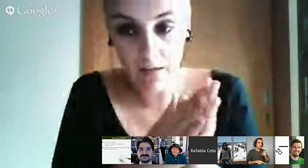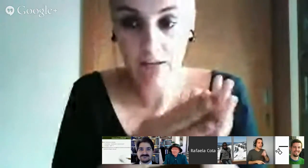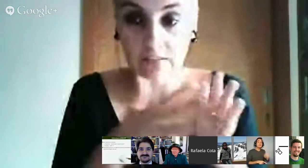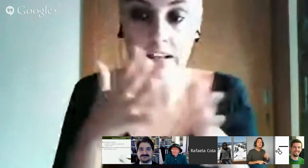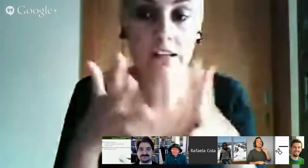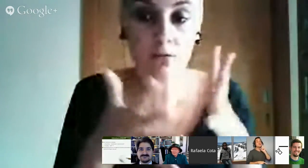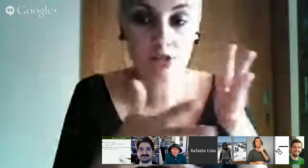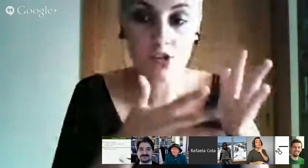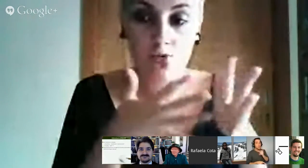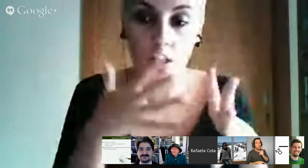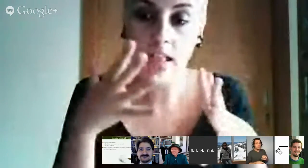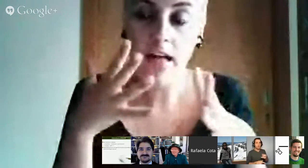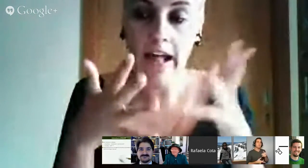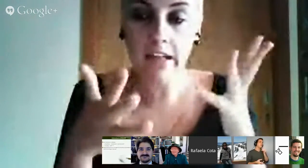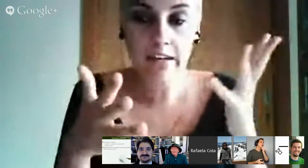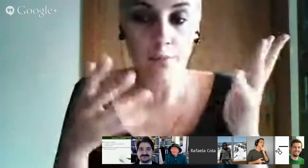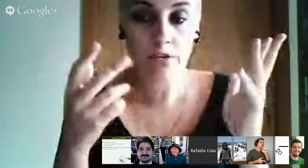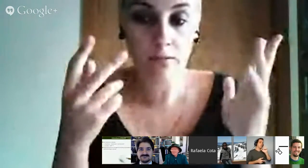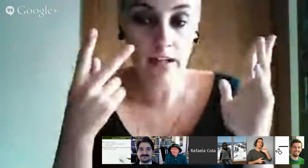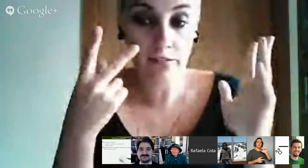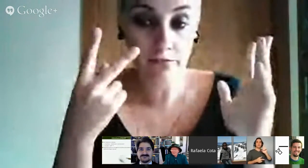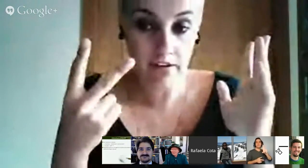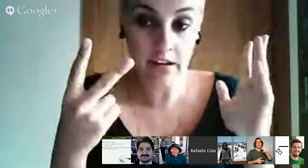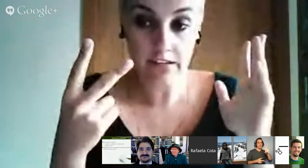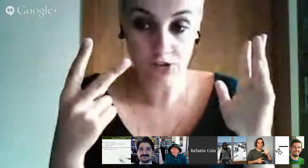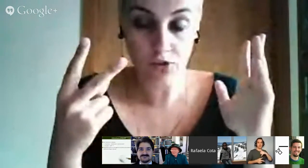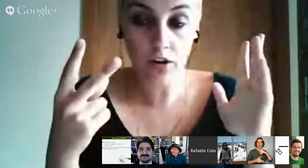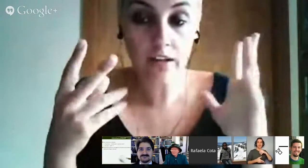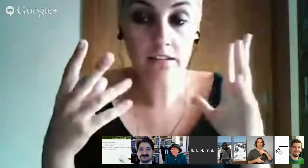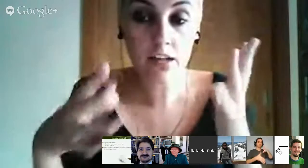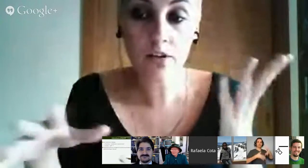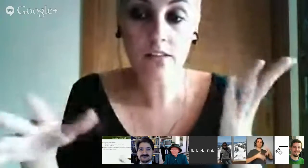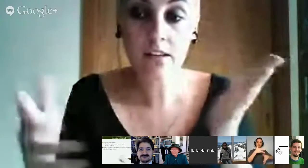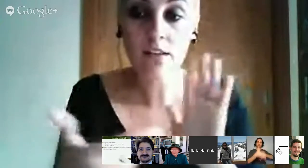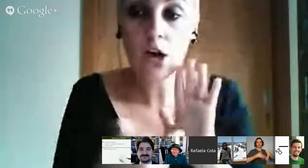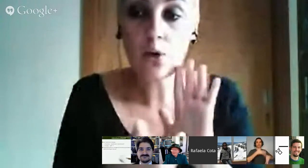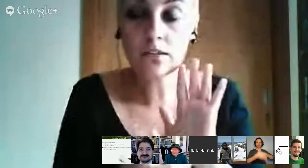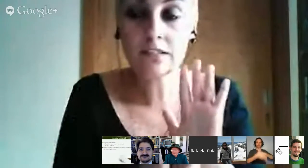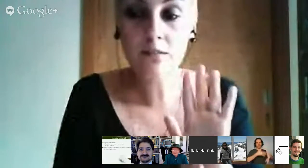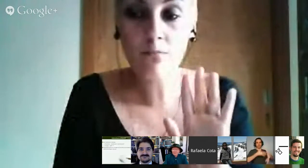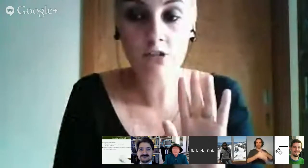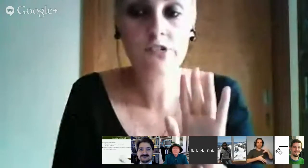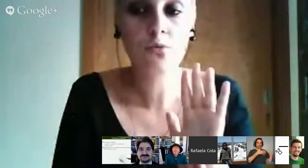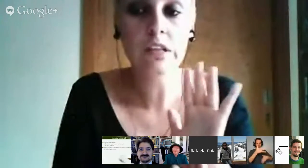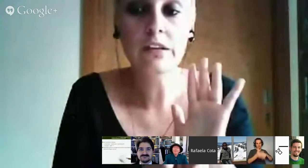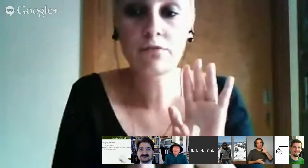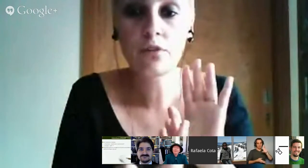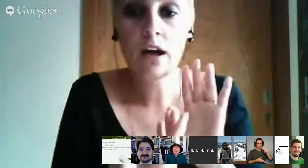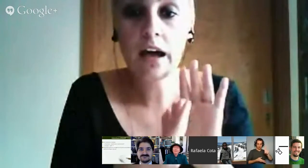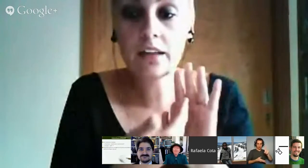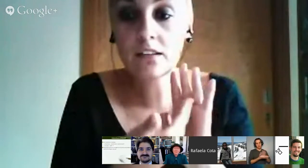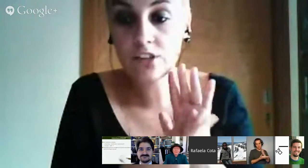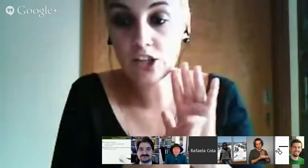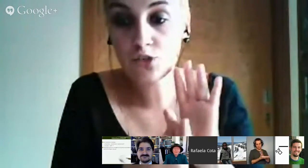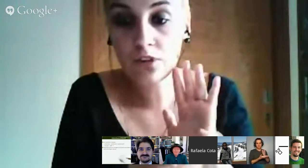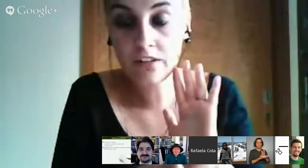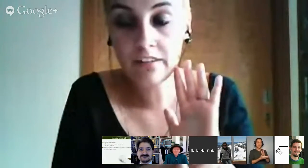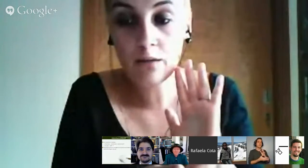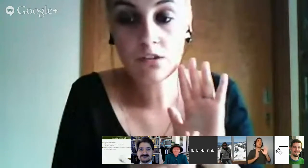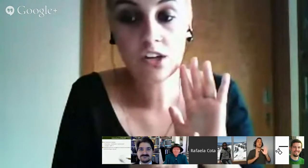DVD, portanto, em língua gestual, ela terá a possibilidade de ver essa história? Sim, no entanto, quando se lhe mostra o livro, aquilo que está disponível é uma